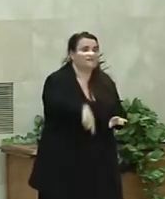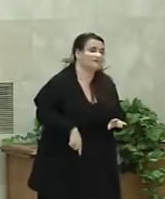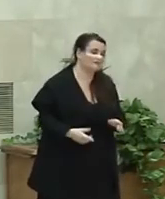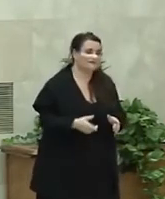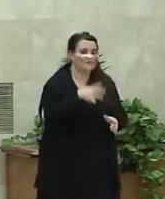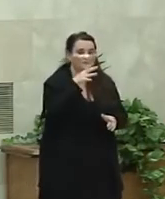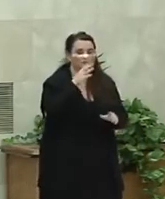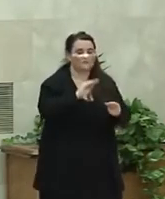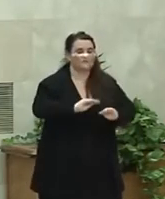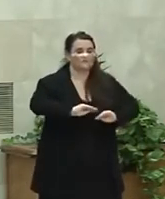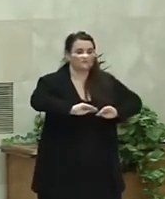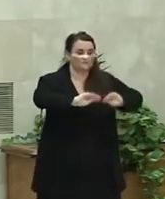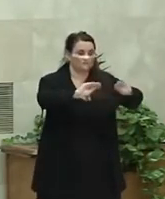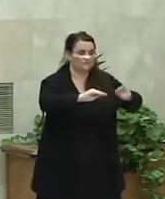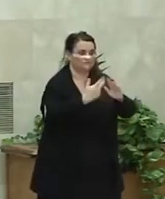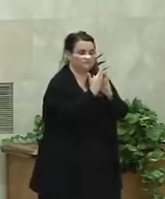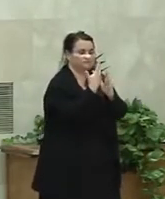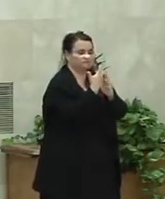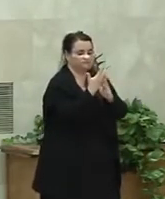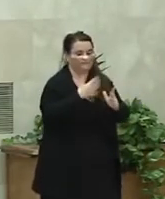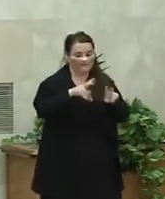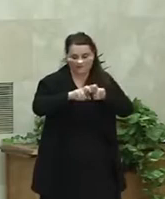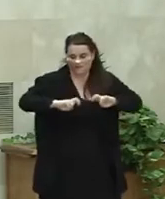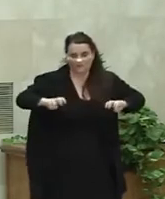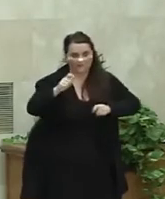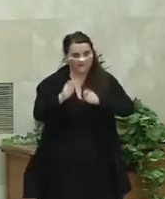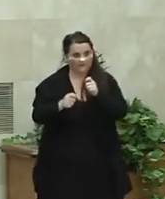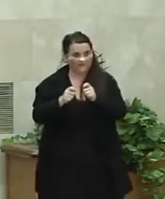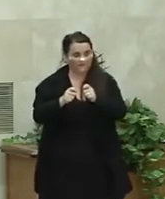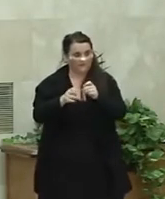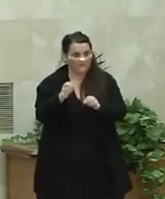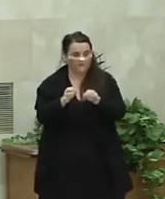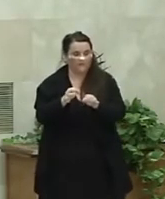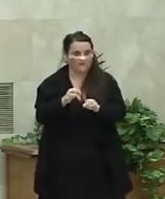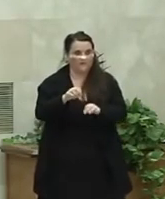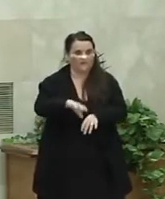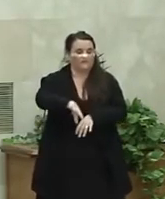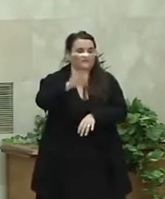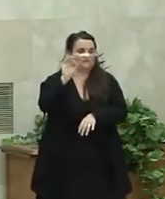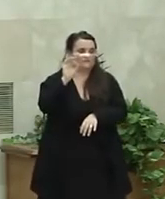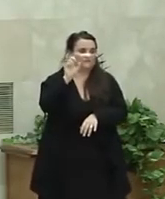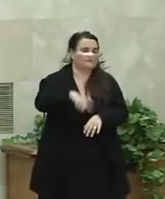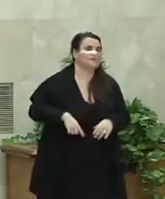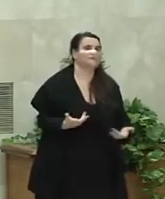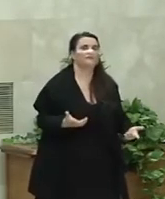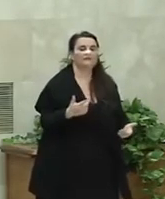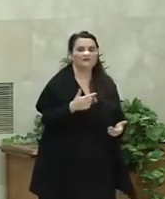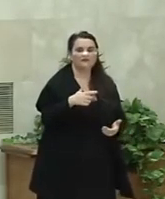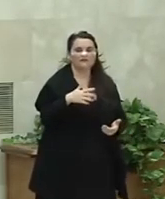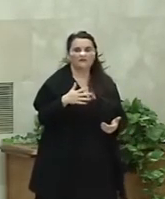epaimaiak onbentzitu zutela. Eta epaimaiak hartutako erabakiaren berri emateko,